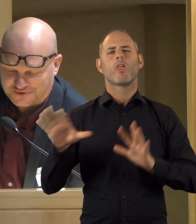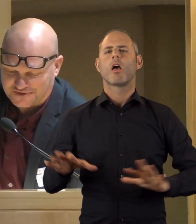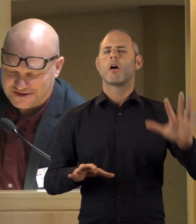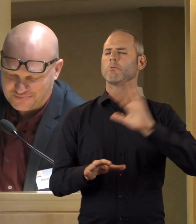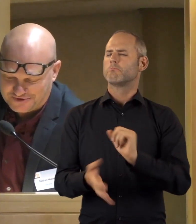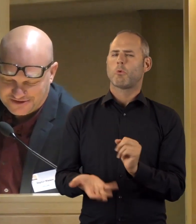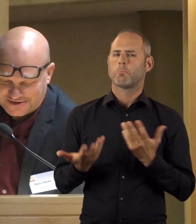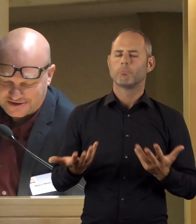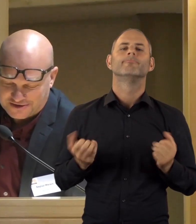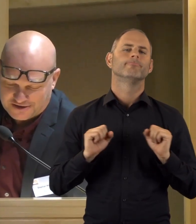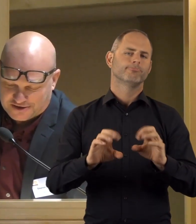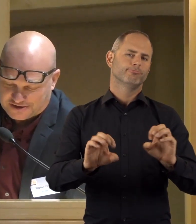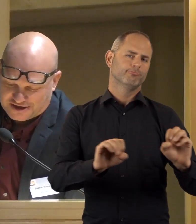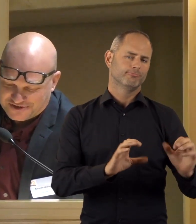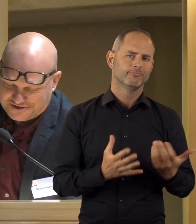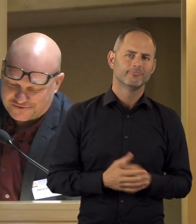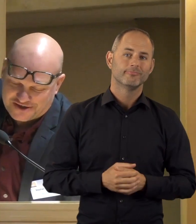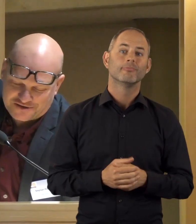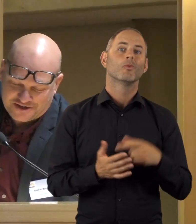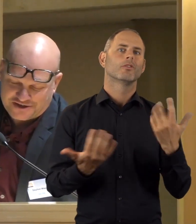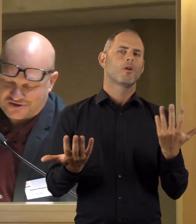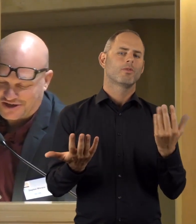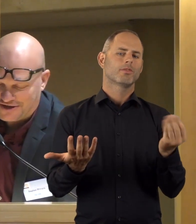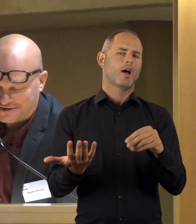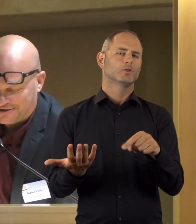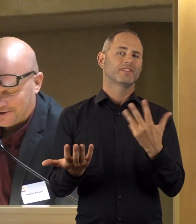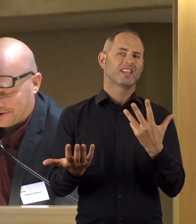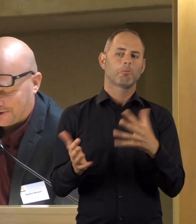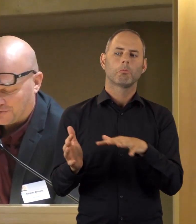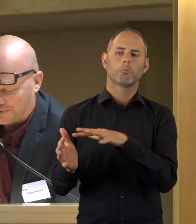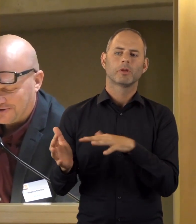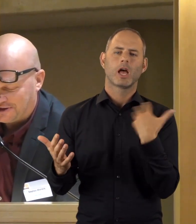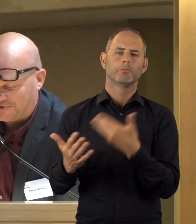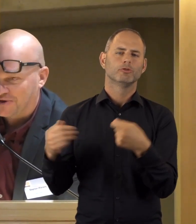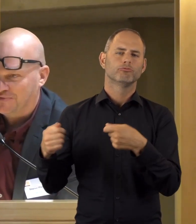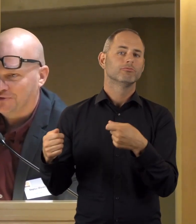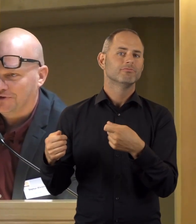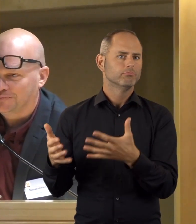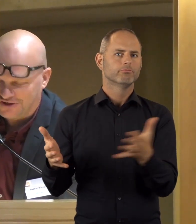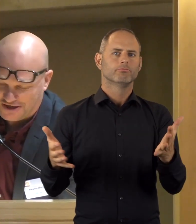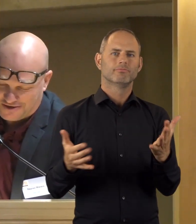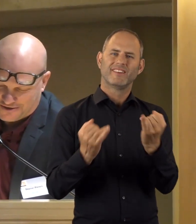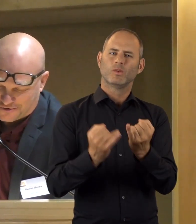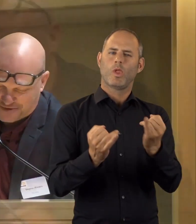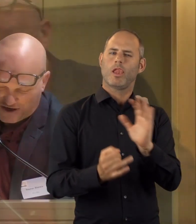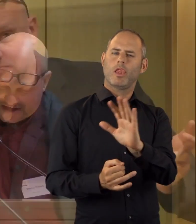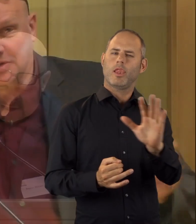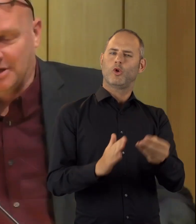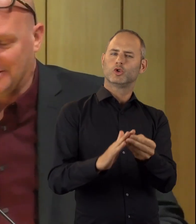eine landesweite Kampagne zu widmen. Dies seien vor allem der erweiterte Spielraum in der Gestaltung des individuellen Unterstützungsbedarfs